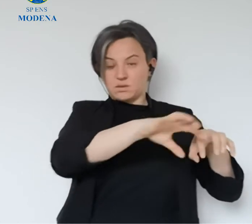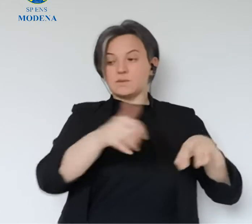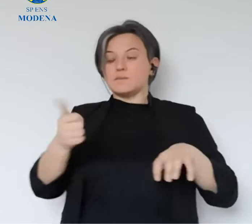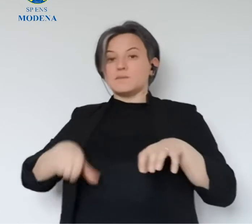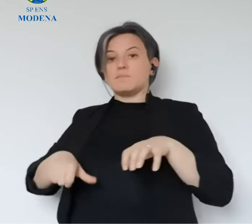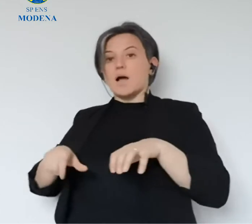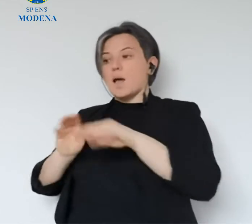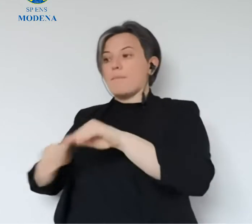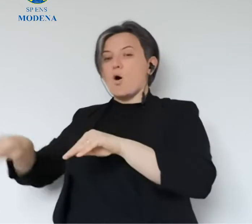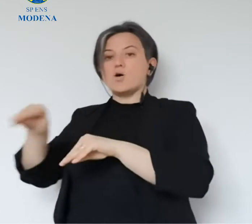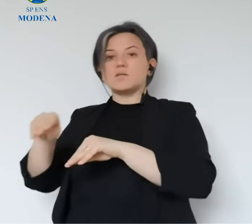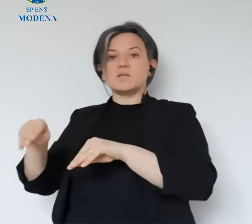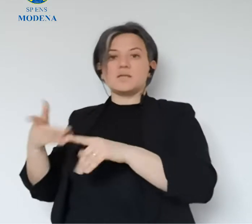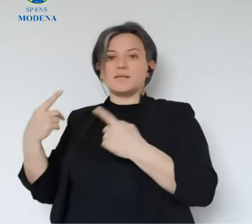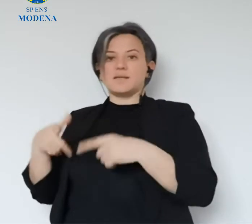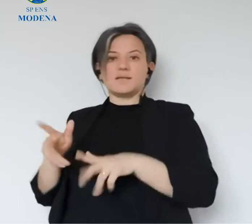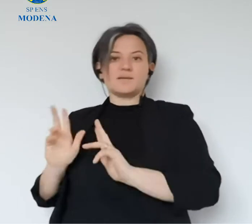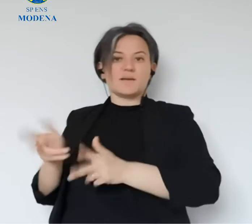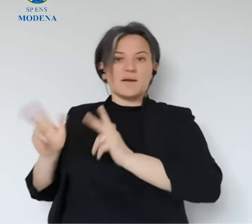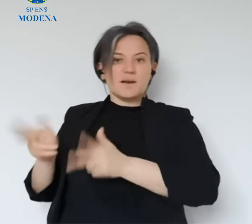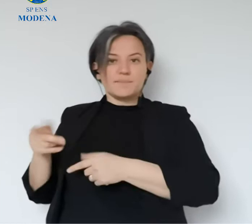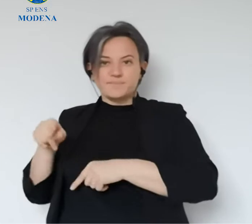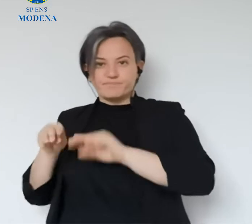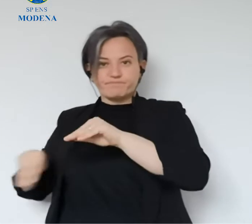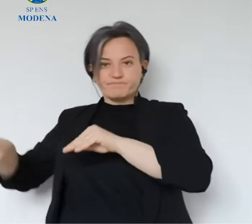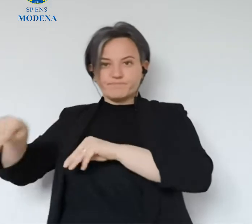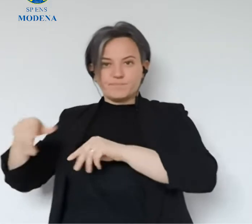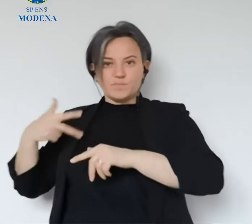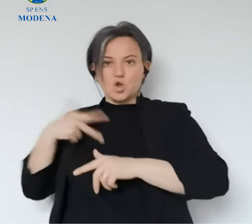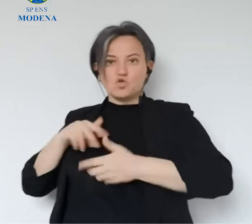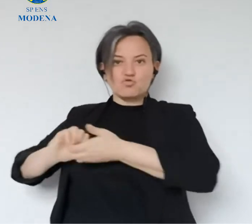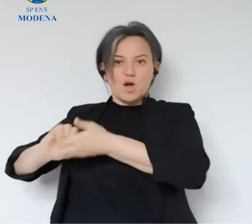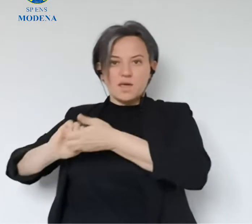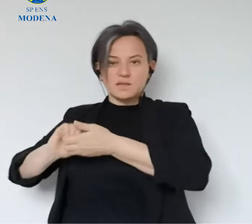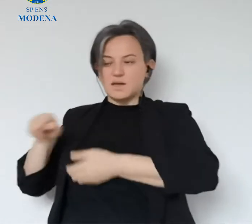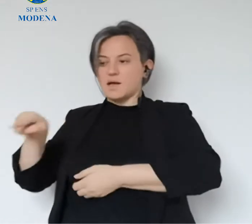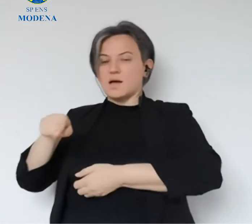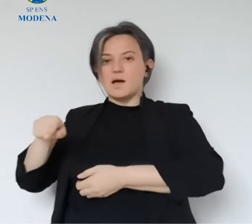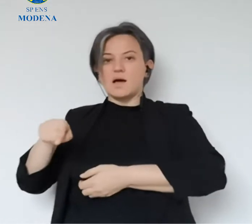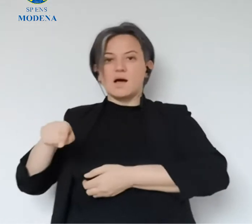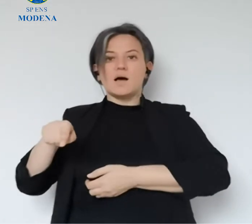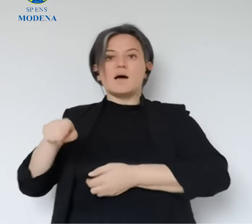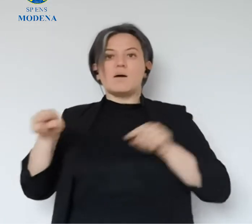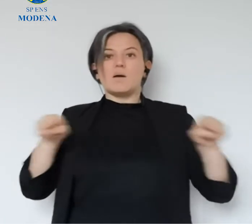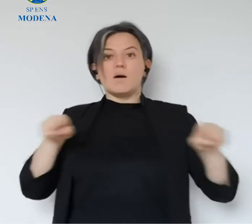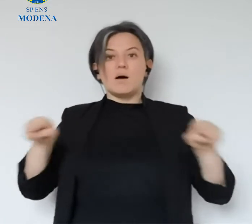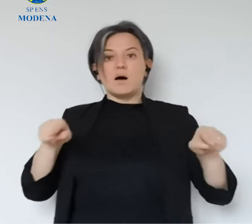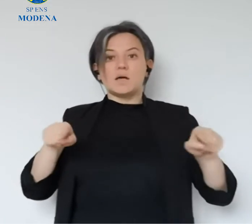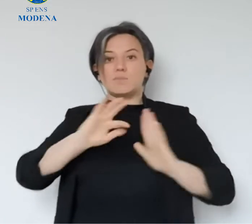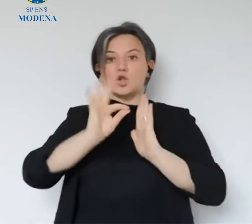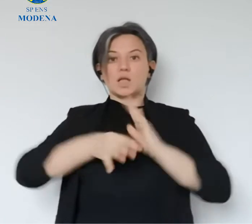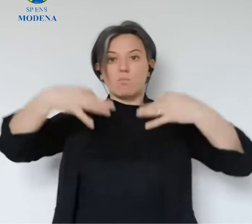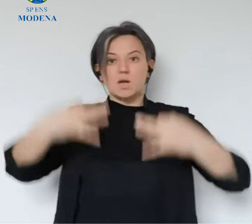a prescindere sia nei luoghi di lavoro che nei luoghi che vivevamo in termini di socializzazione, non dobbiamo immaginare